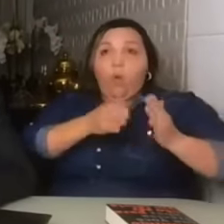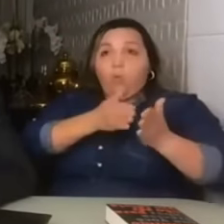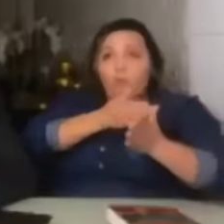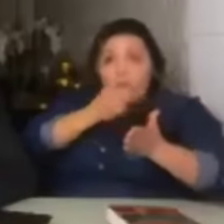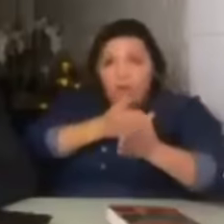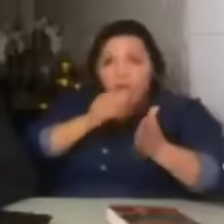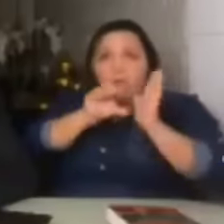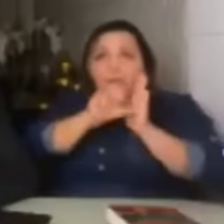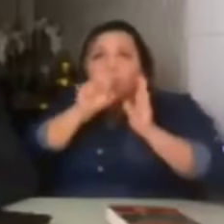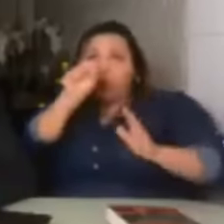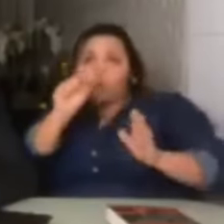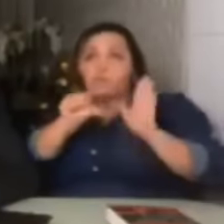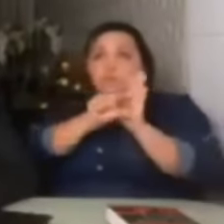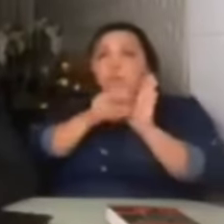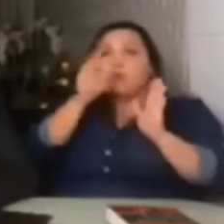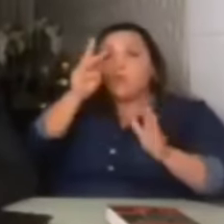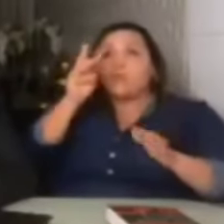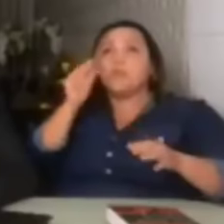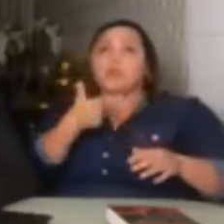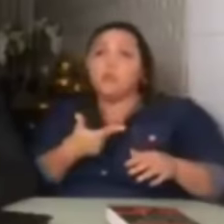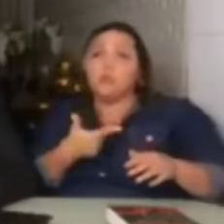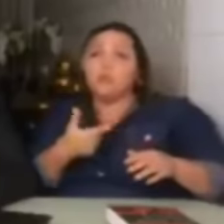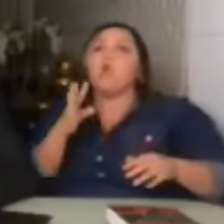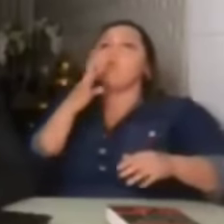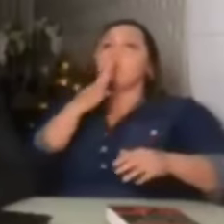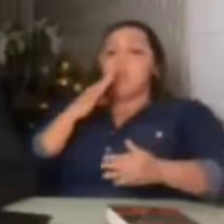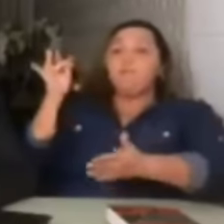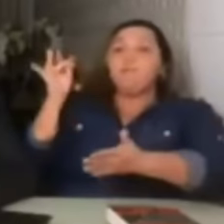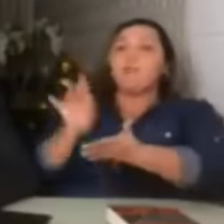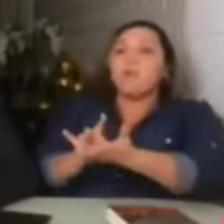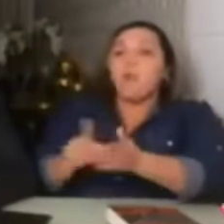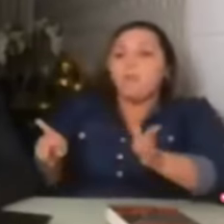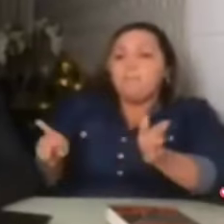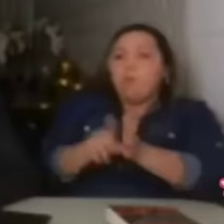E conhecereis a verdade, e a verdade vos libertará.